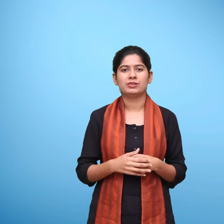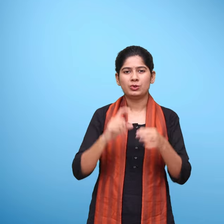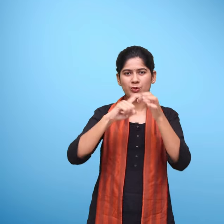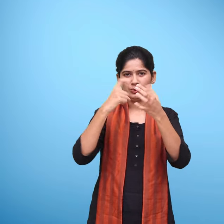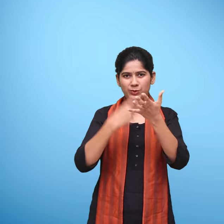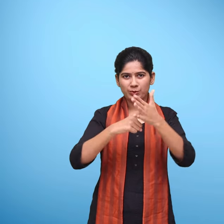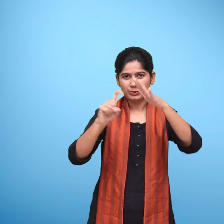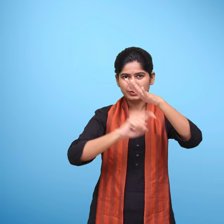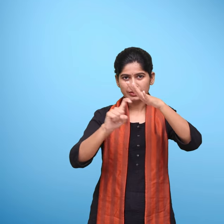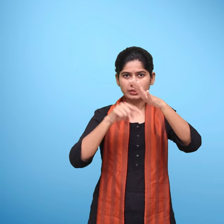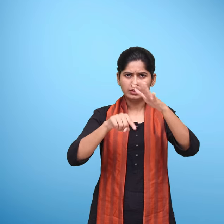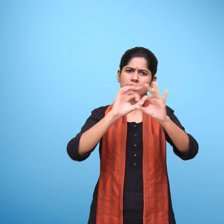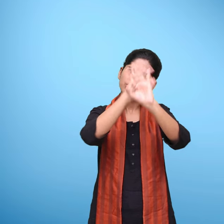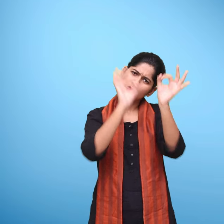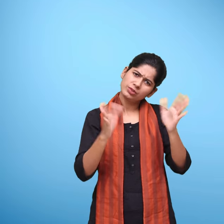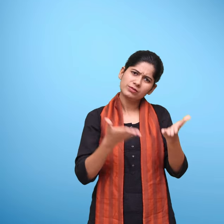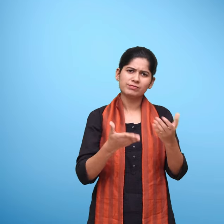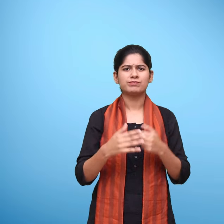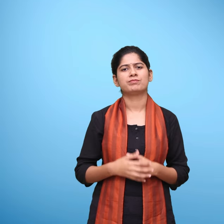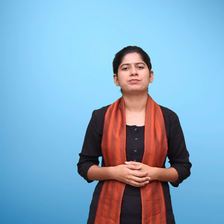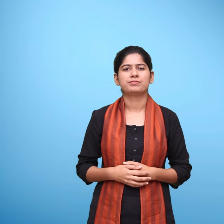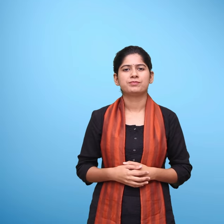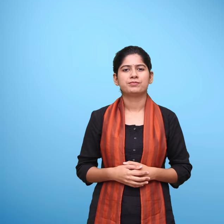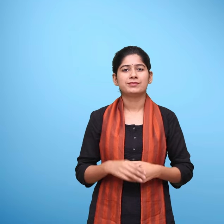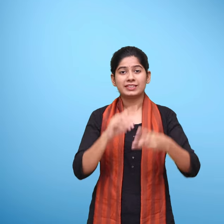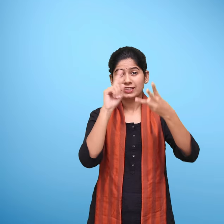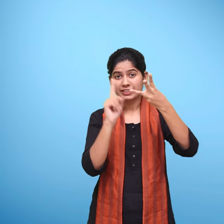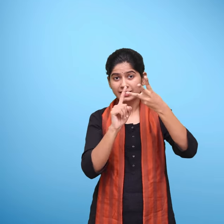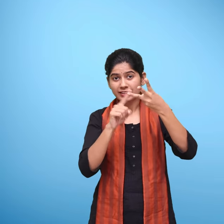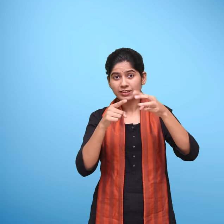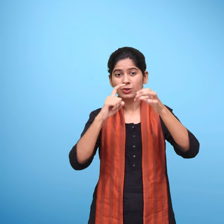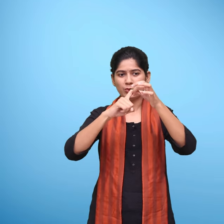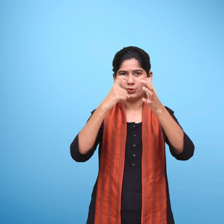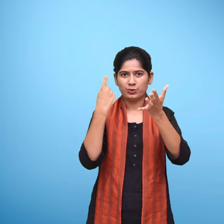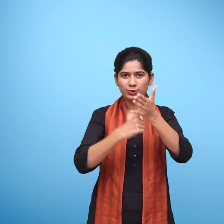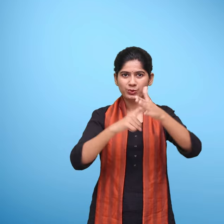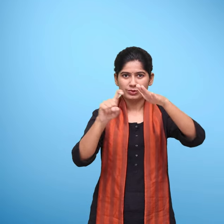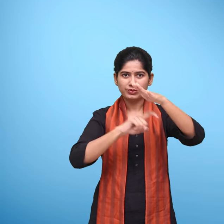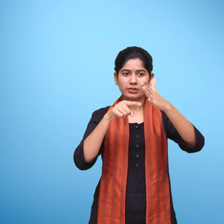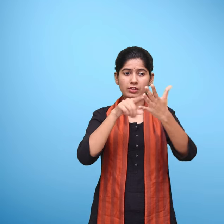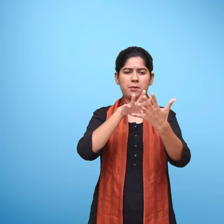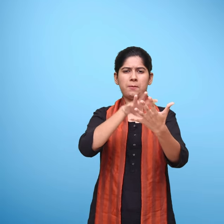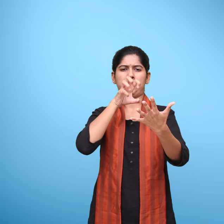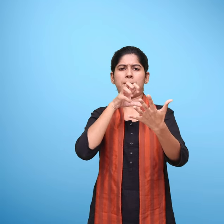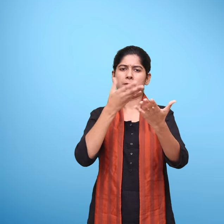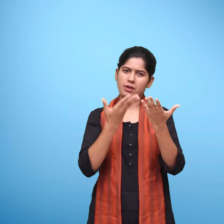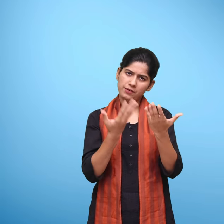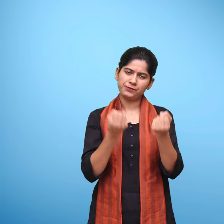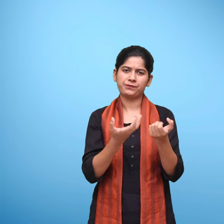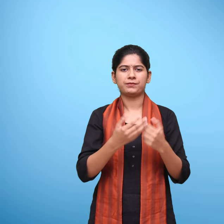QR कोड स्कैनिंग विंडो को तैयार रखें तीसरा चरण स्कैनर से QR कोड को स्कैन